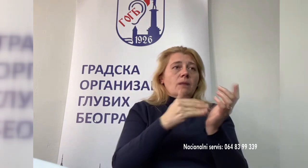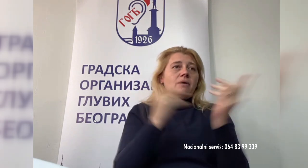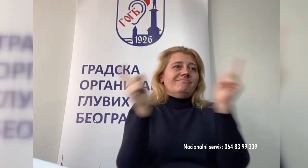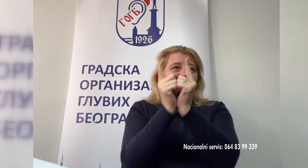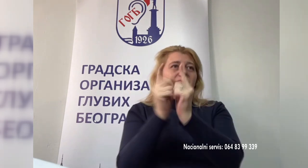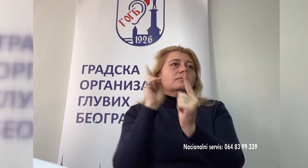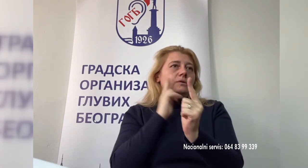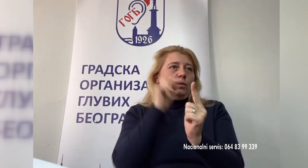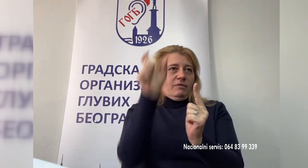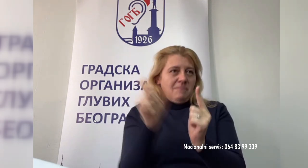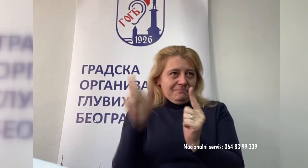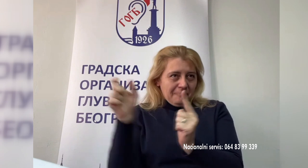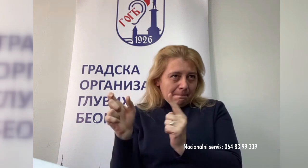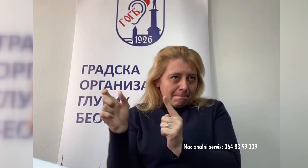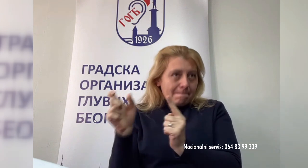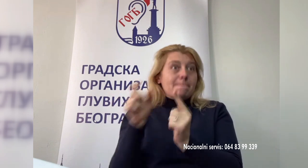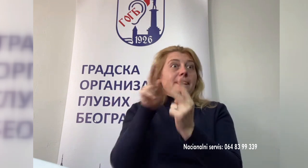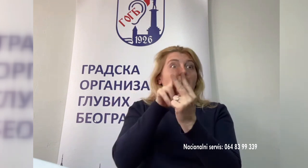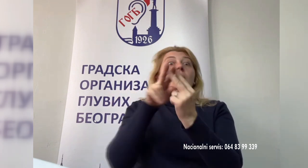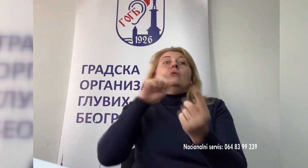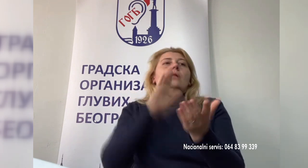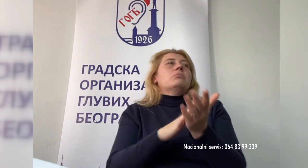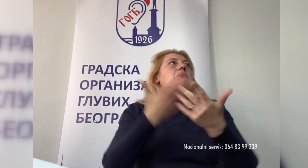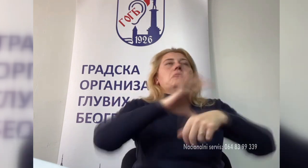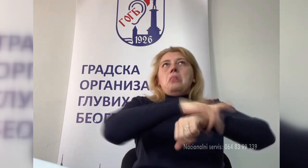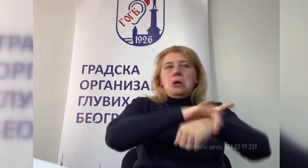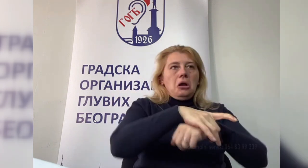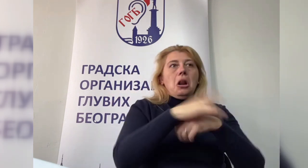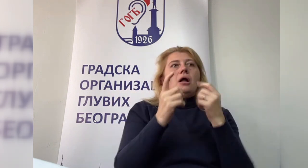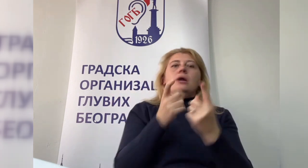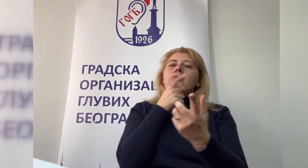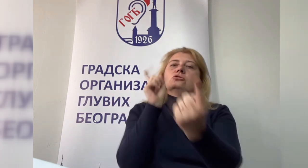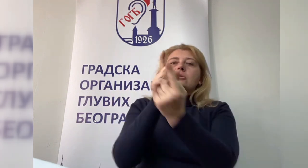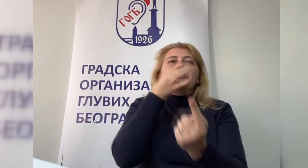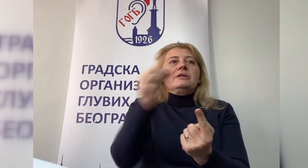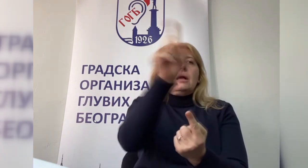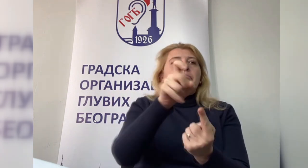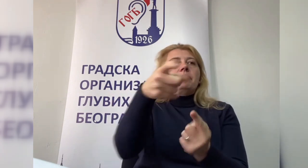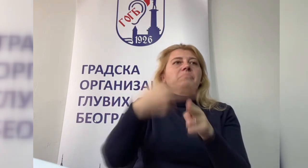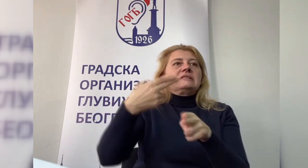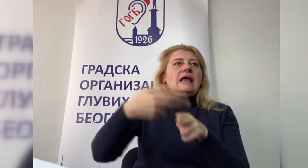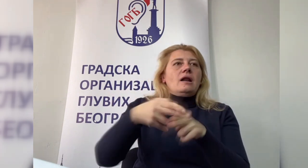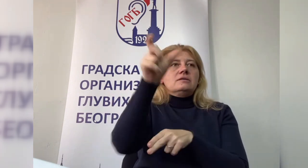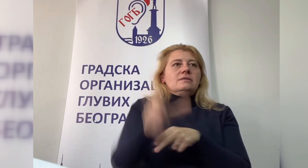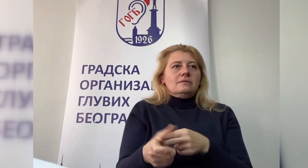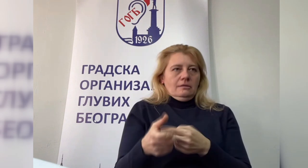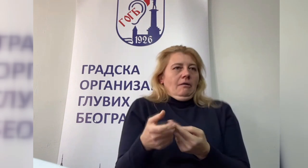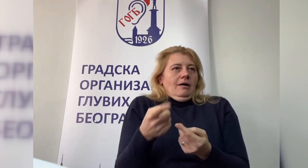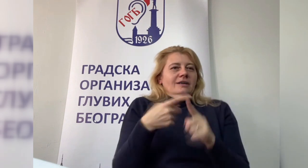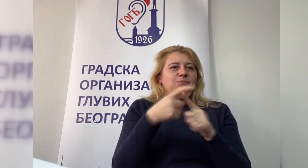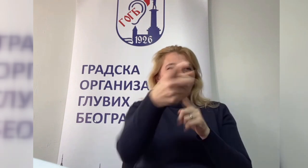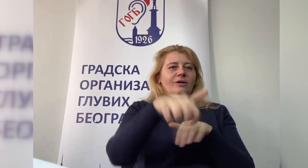gluvima, već i osobama koje čuju. Recimo, lekar kada se nađe u situaciji sa gluvim